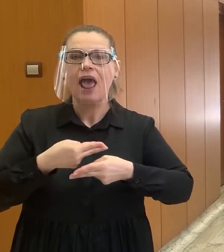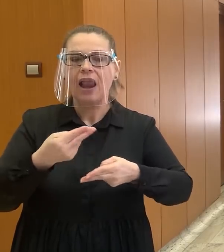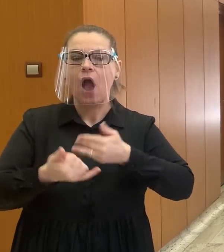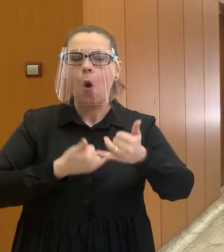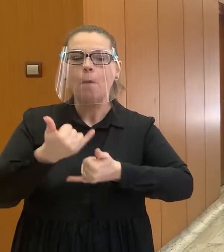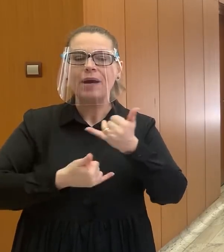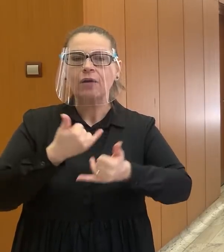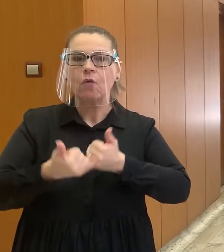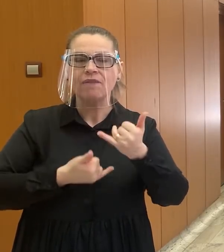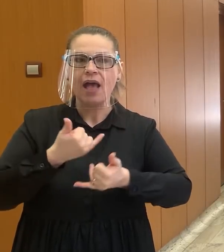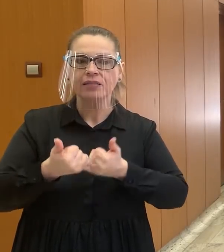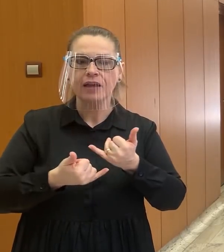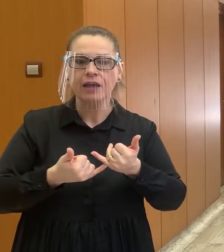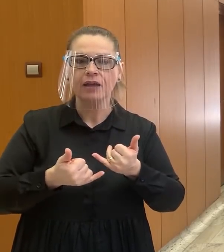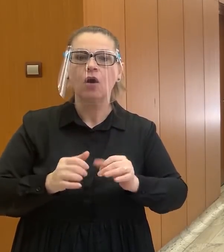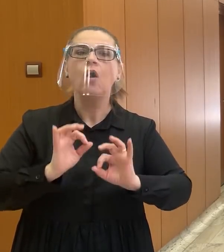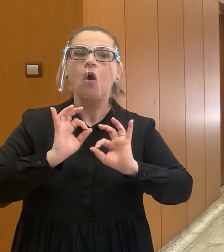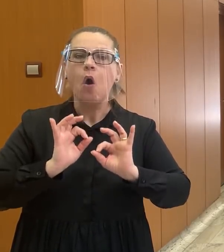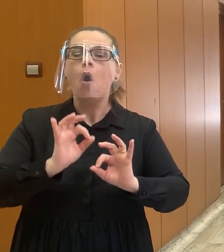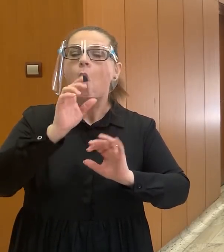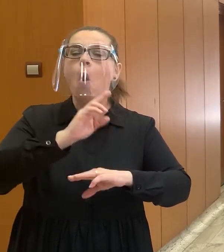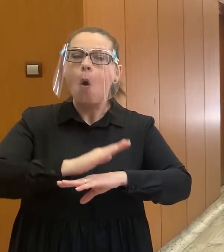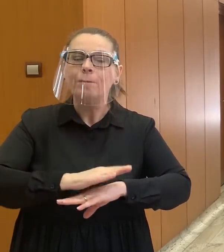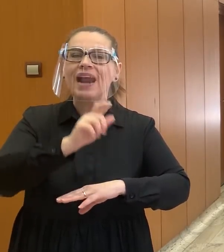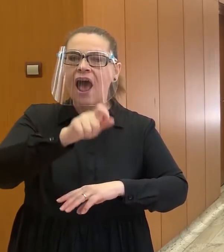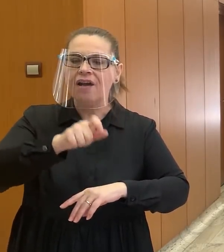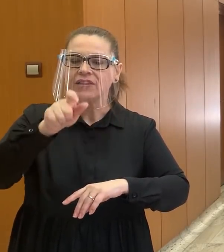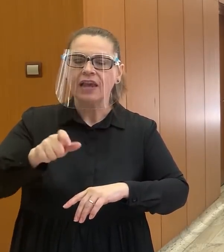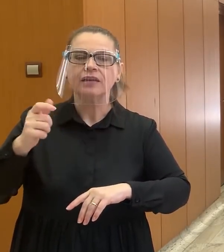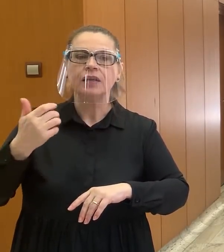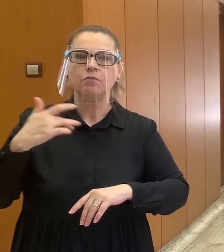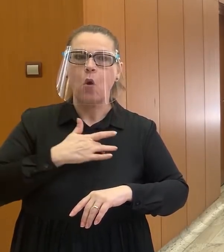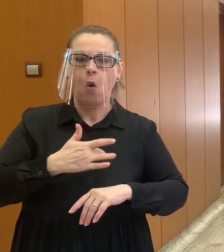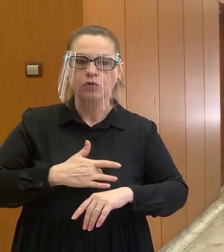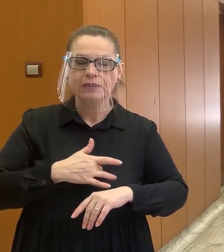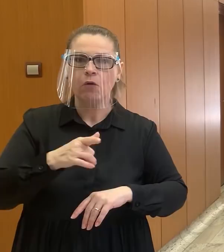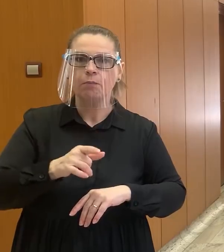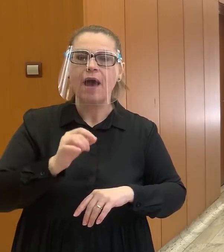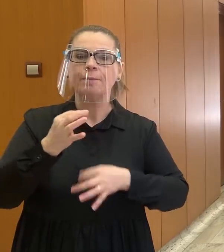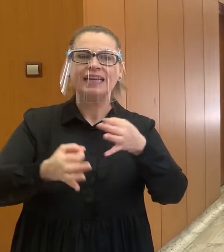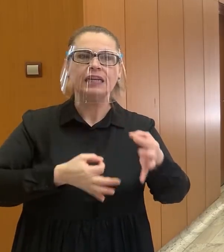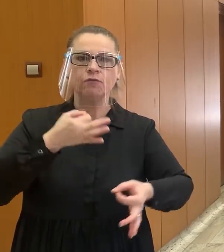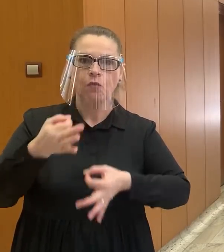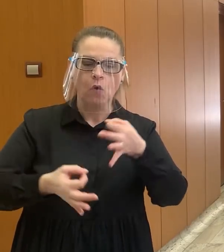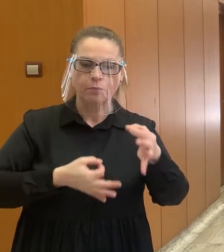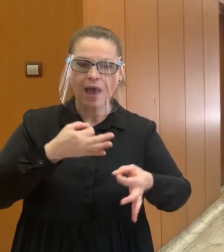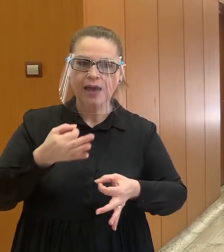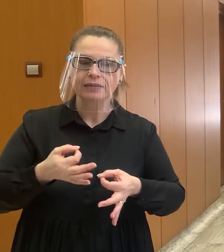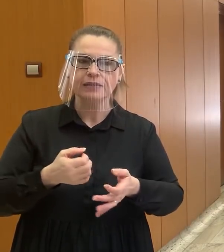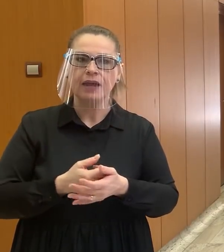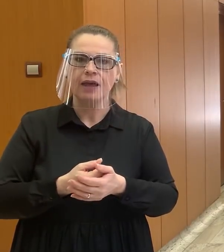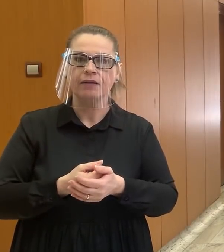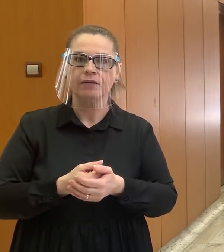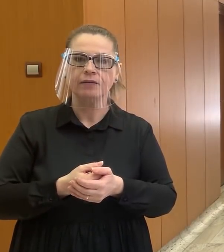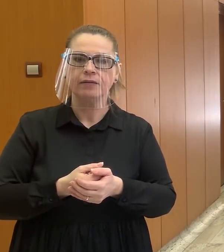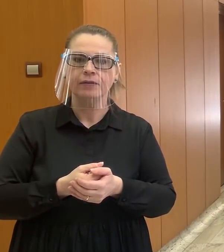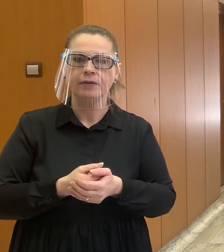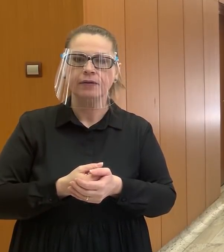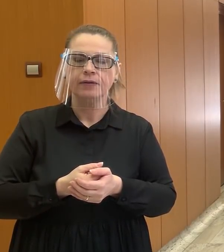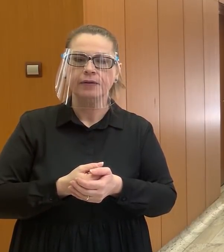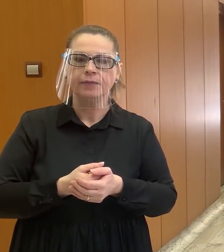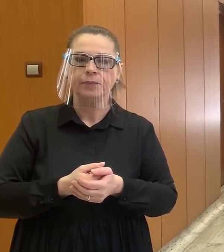oprávneným osobám, tým, ktorým má posielať informácie, povedal by som, že veľmi